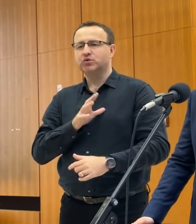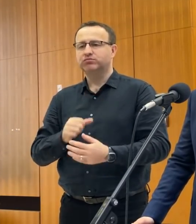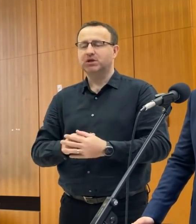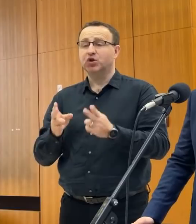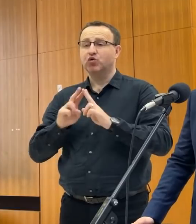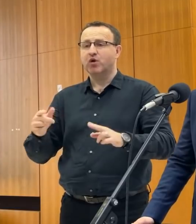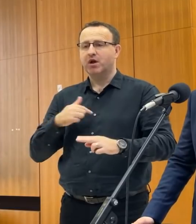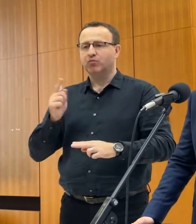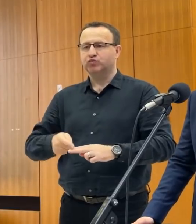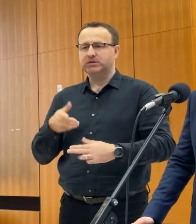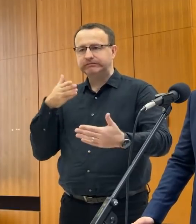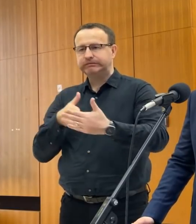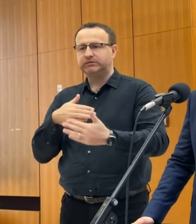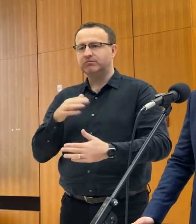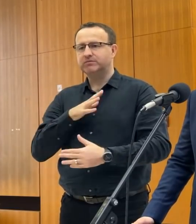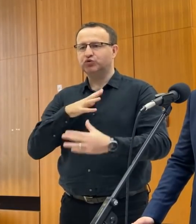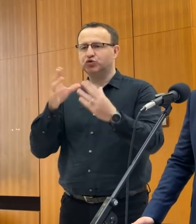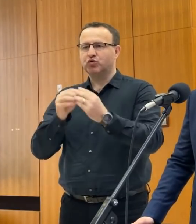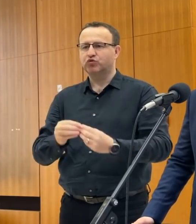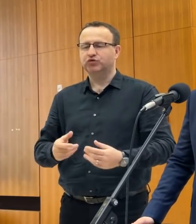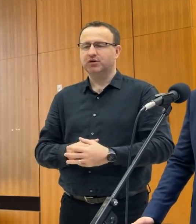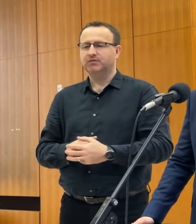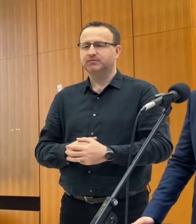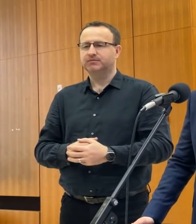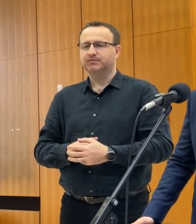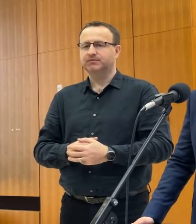ktorým čelie bezpečnostné zložky na teritóriu SR.